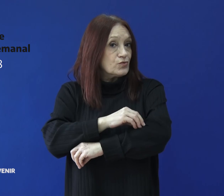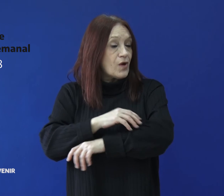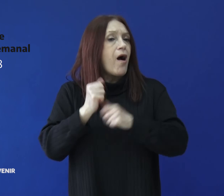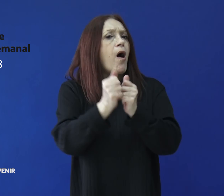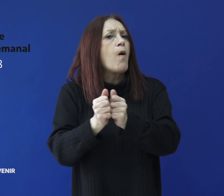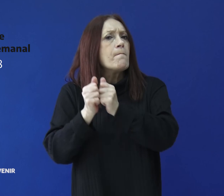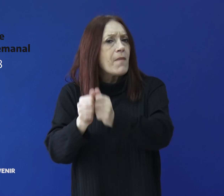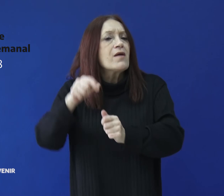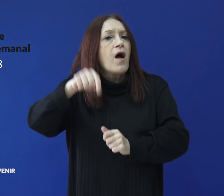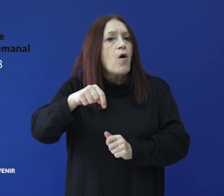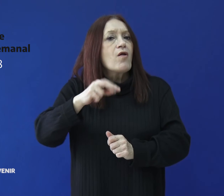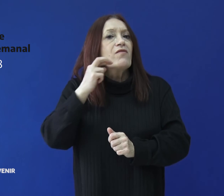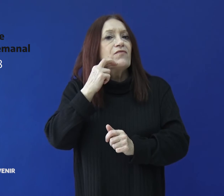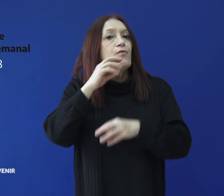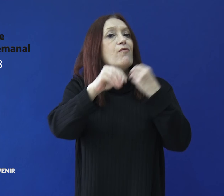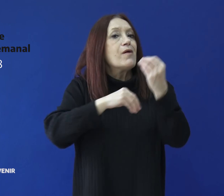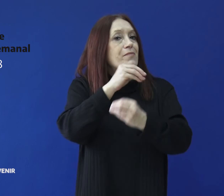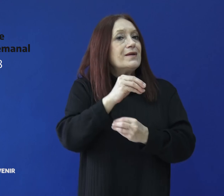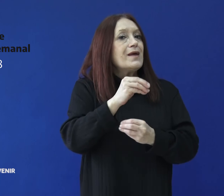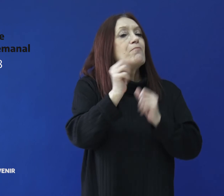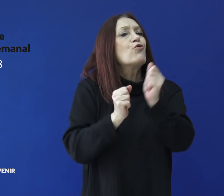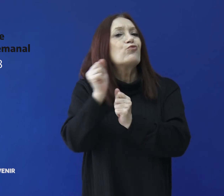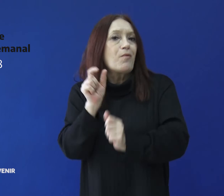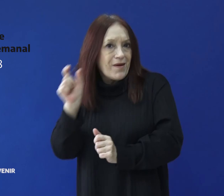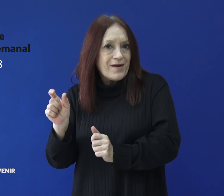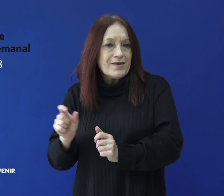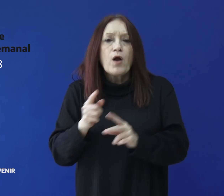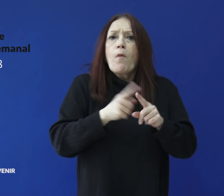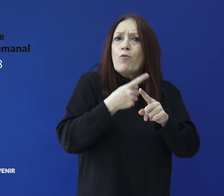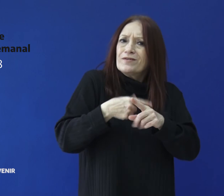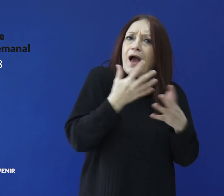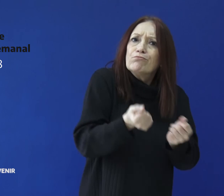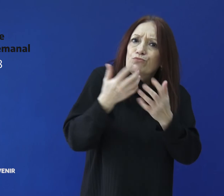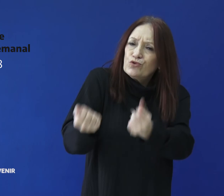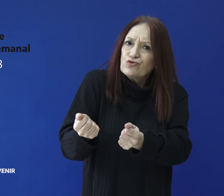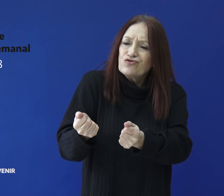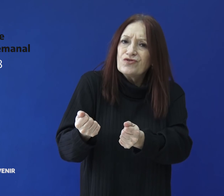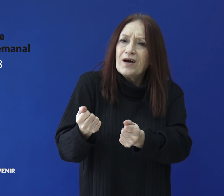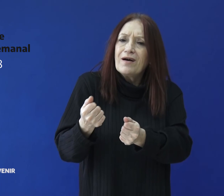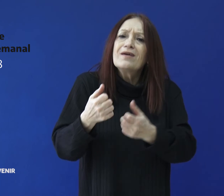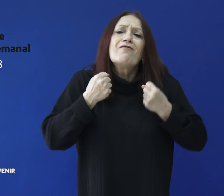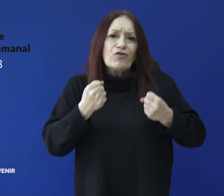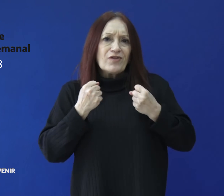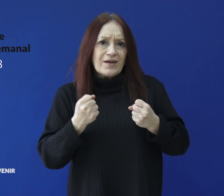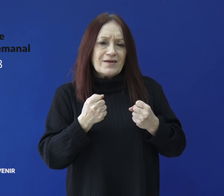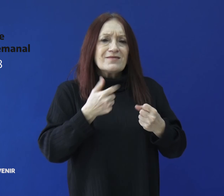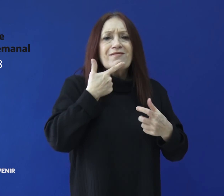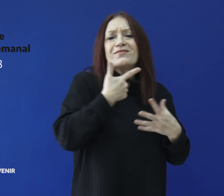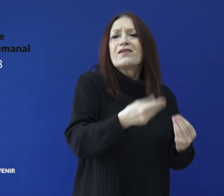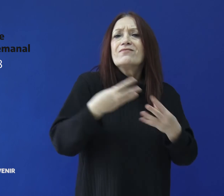19 familias emprendedoras con políticas que incentivan su labor y fortalecen los servicios que brindan a la comunidad